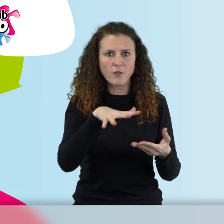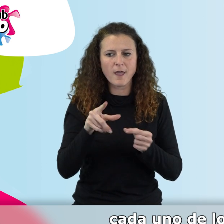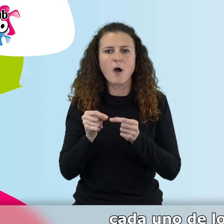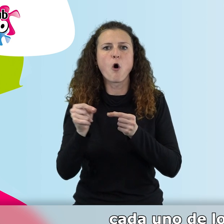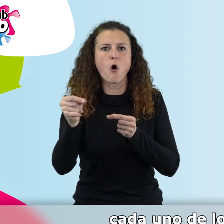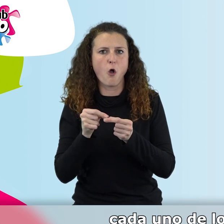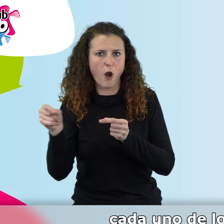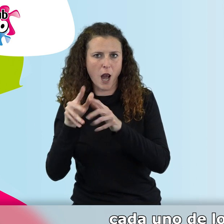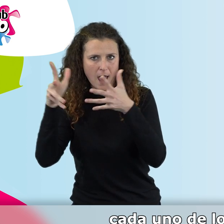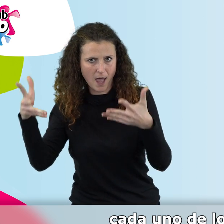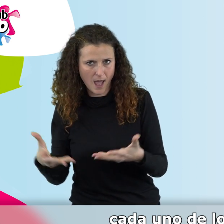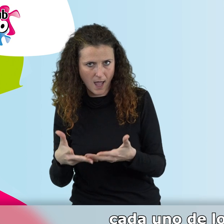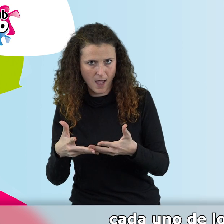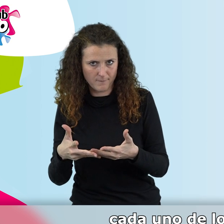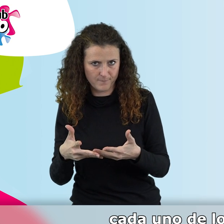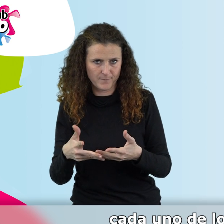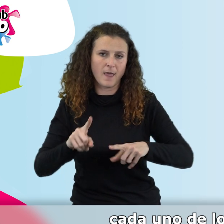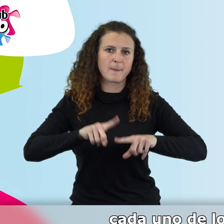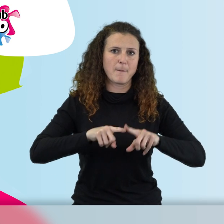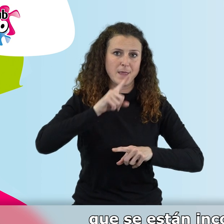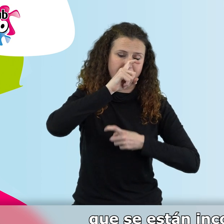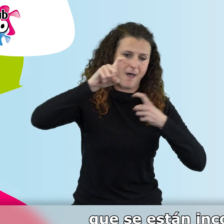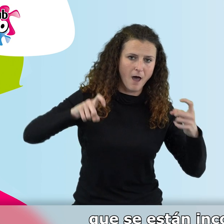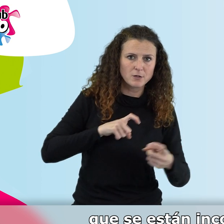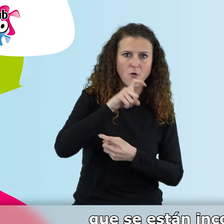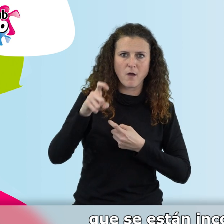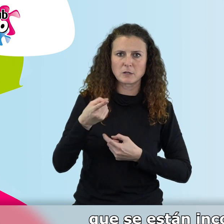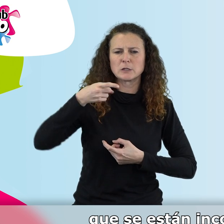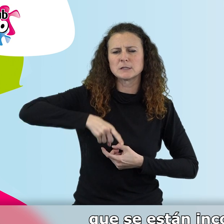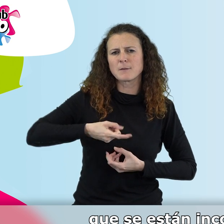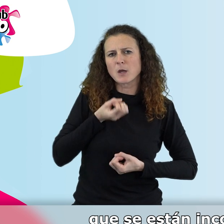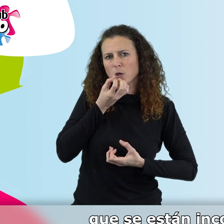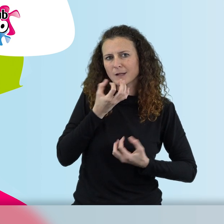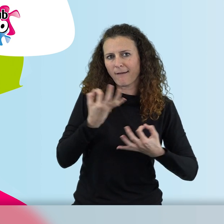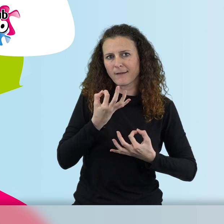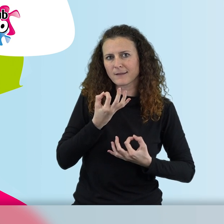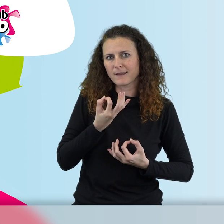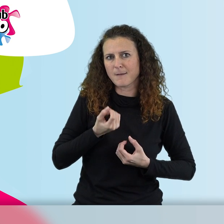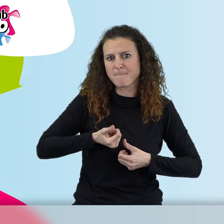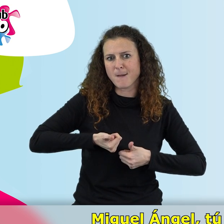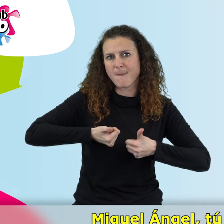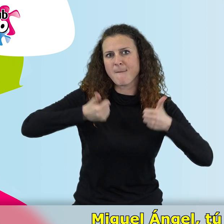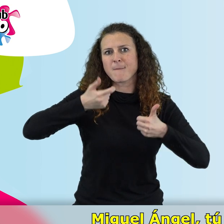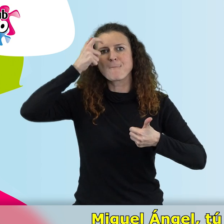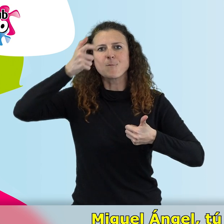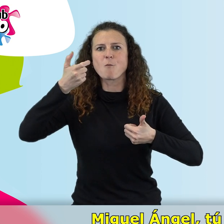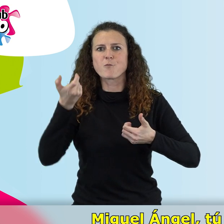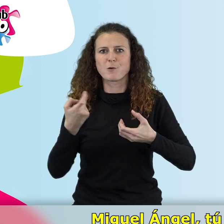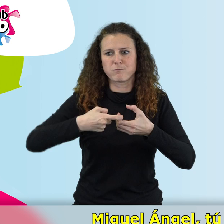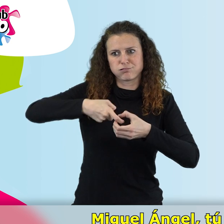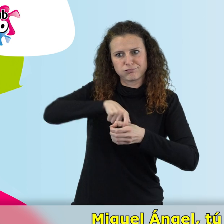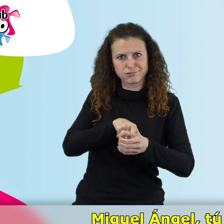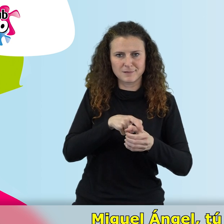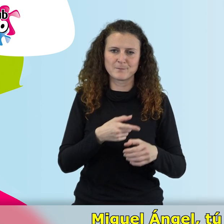online cada uno de los años, que cada vez también comentar que se están incorporando más municipios. Fenomenal. Miguel Ángel,